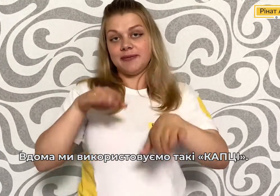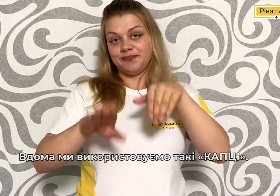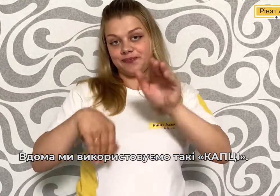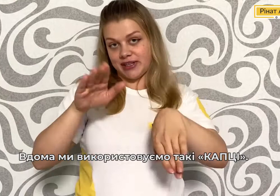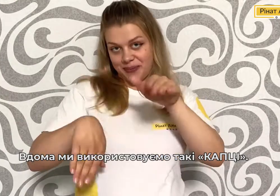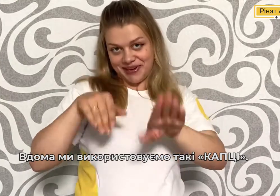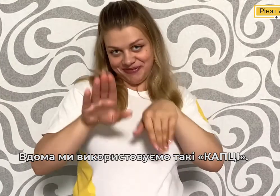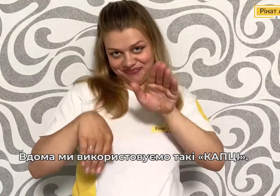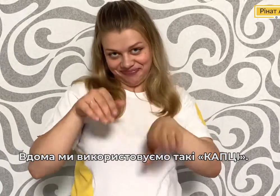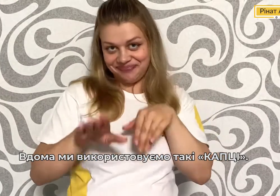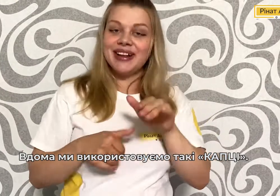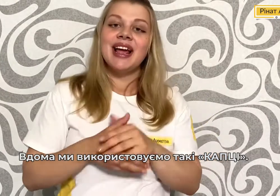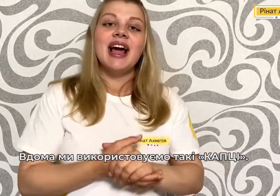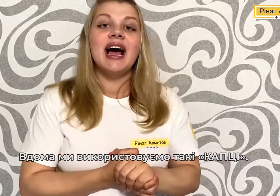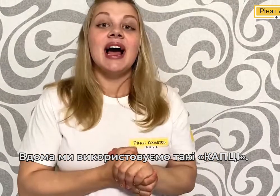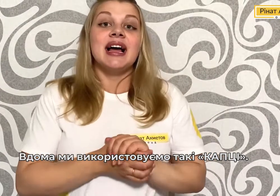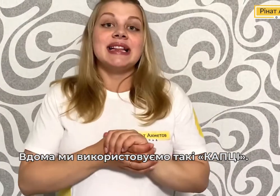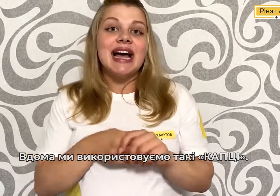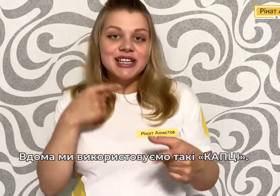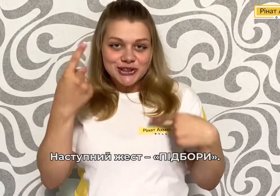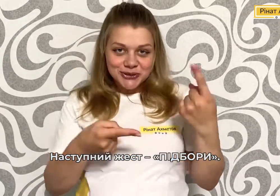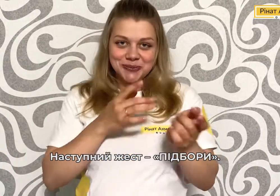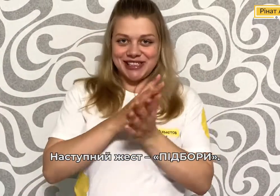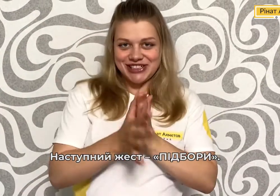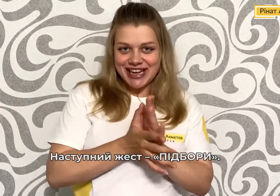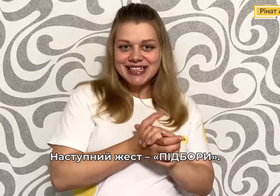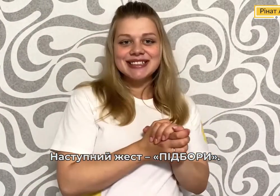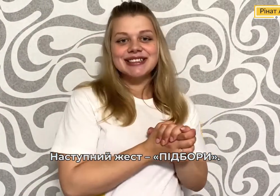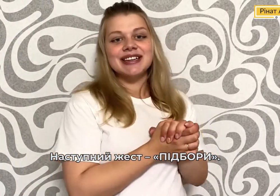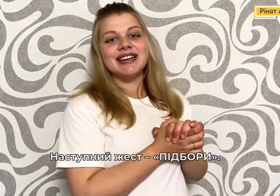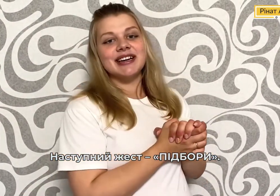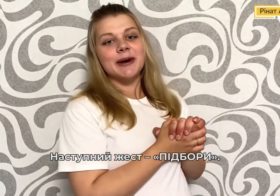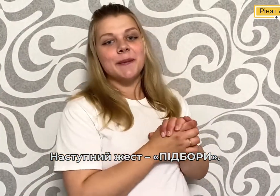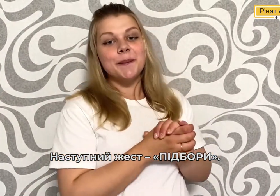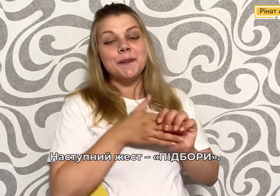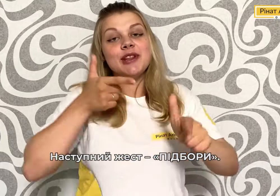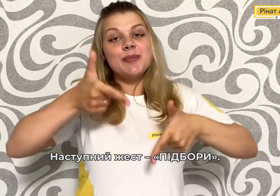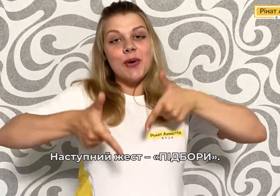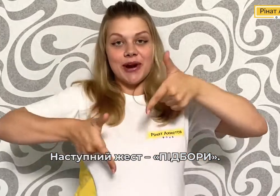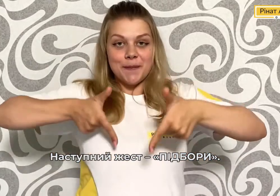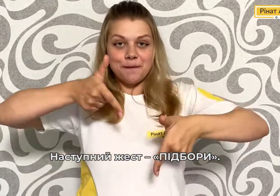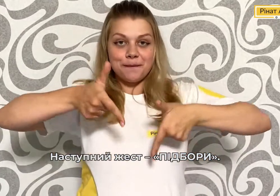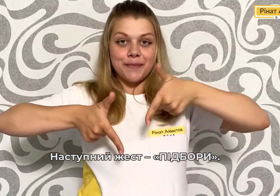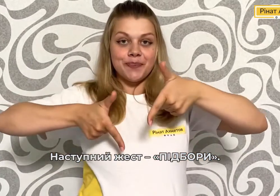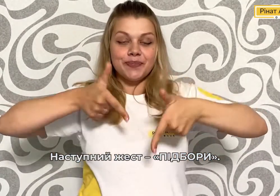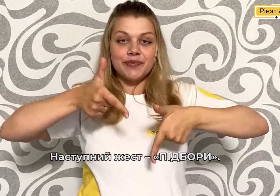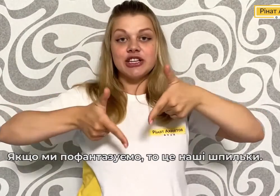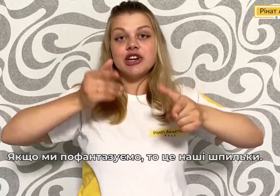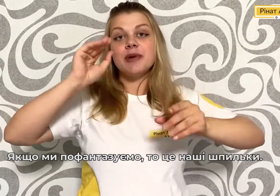тапки Наступний жест Підборик Якщо ми